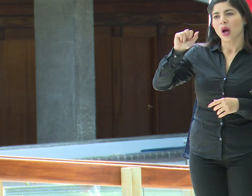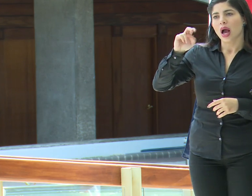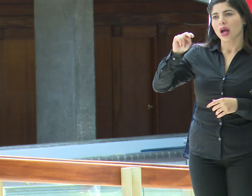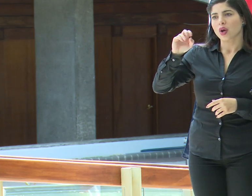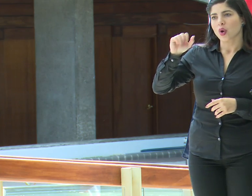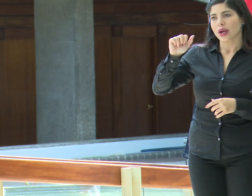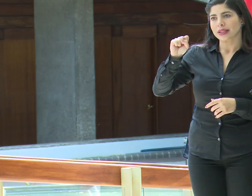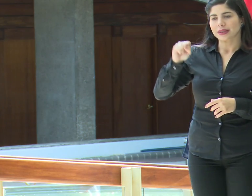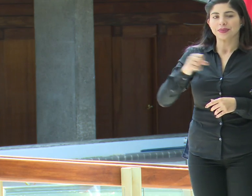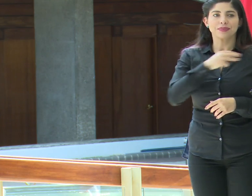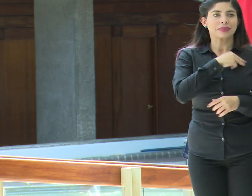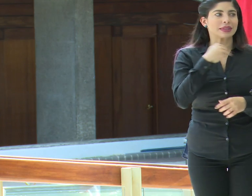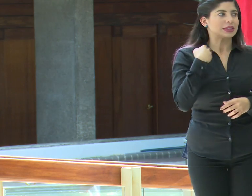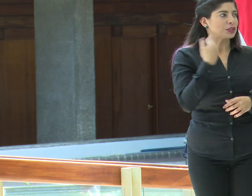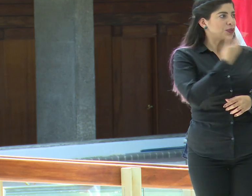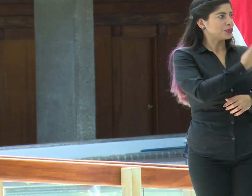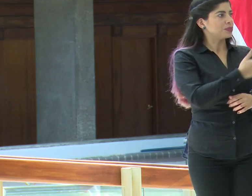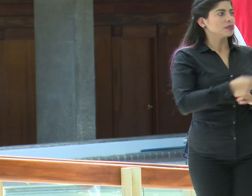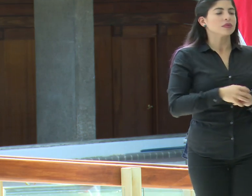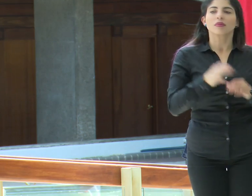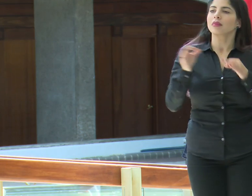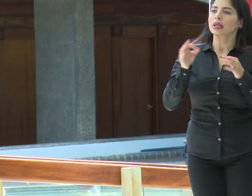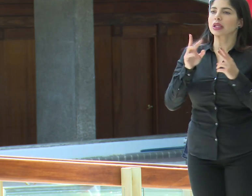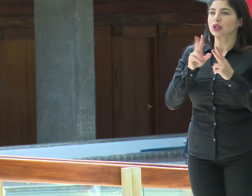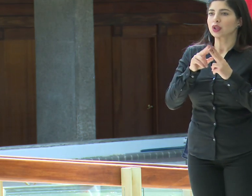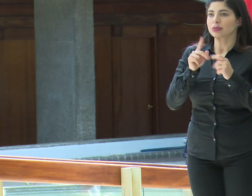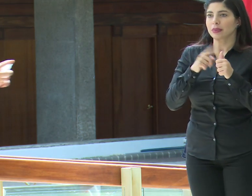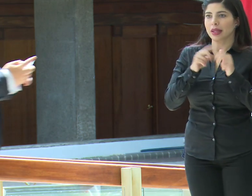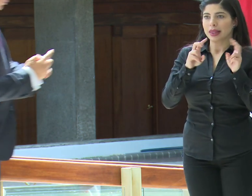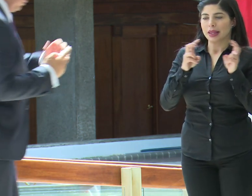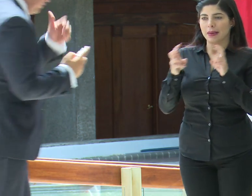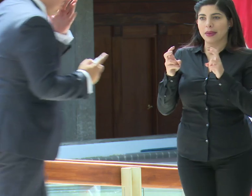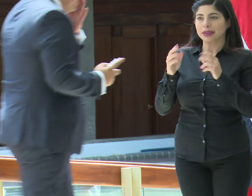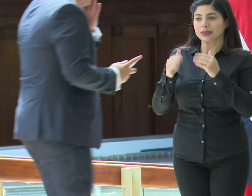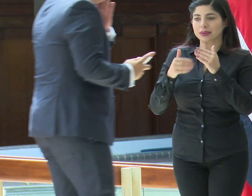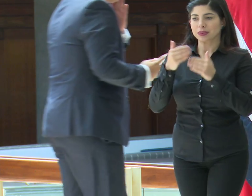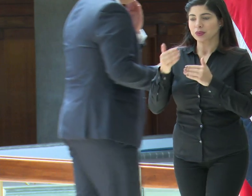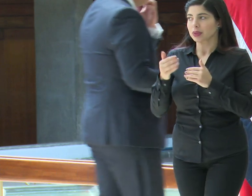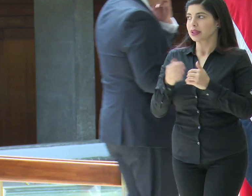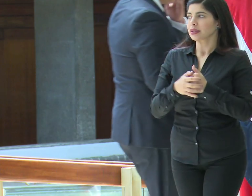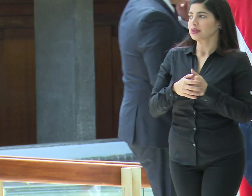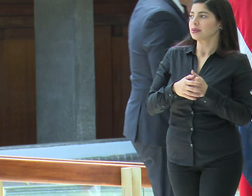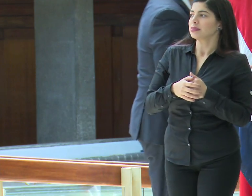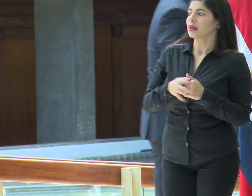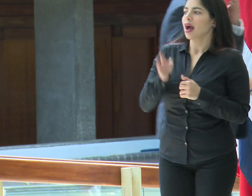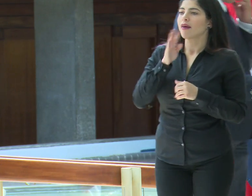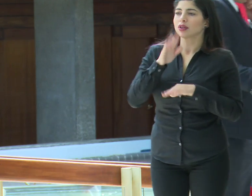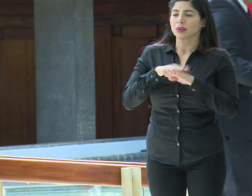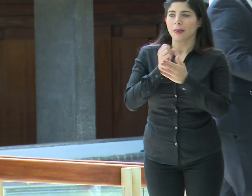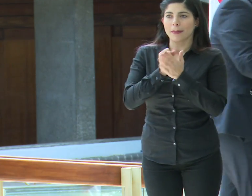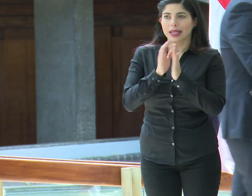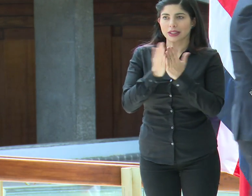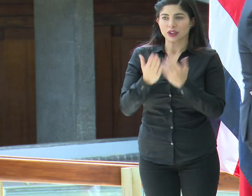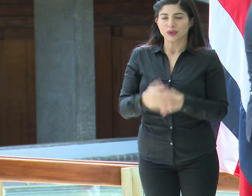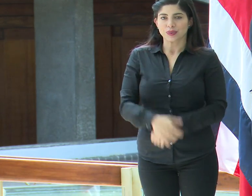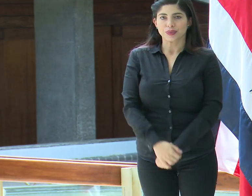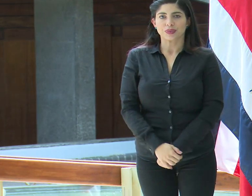Ministro Salas, tal vez podemos comentar de los dos primeros aspectos. Y luego, doña Raquel, se refiere al aspecto migratorio.